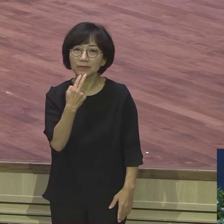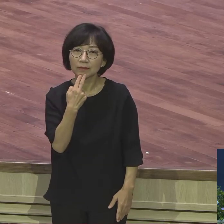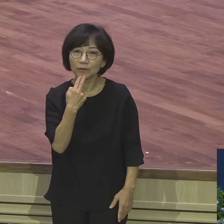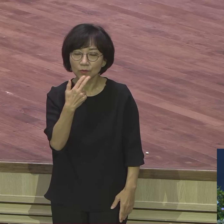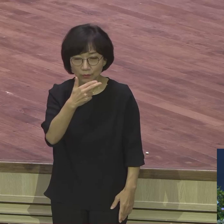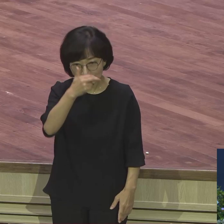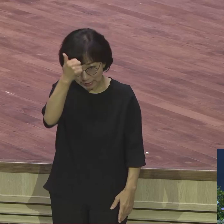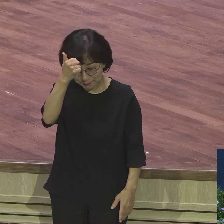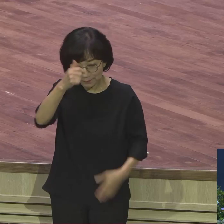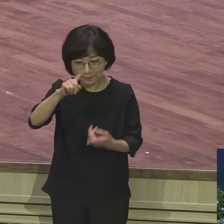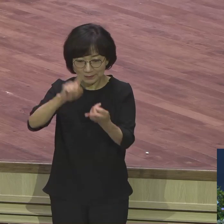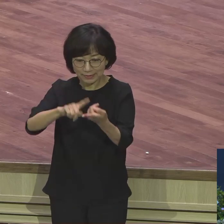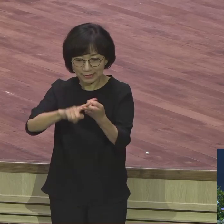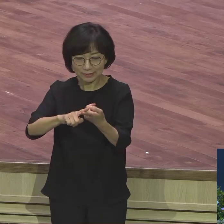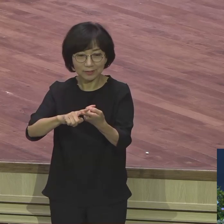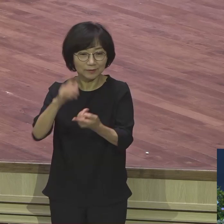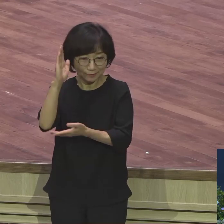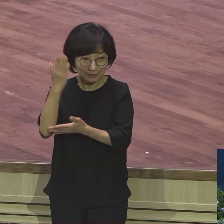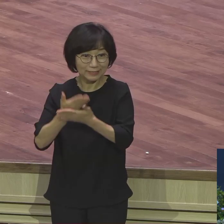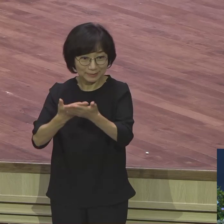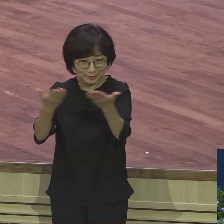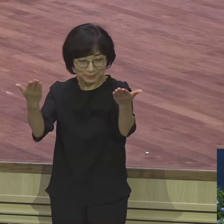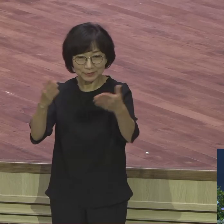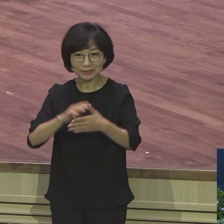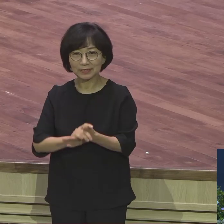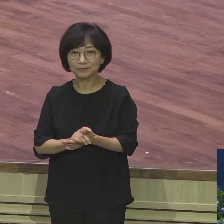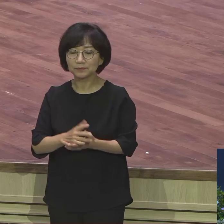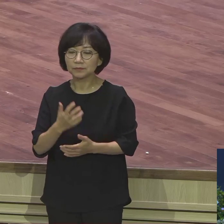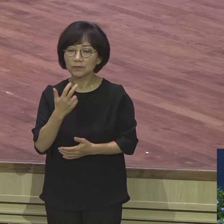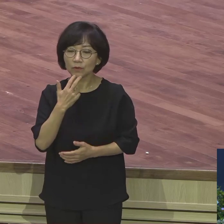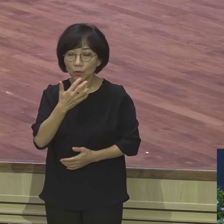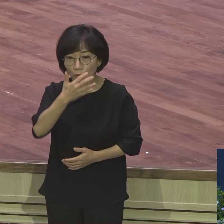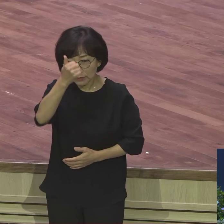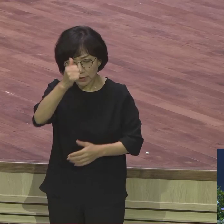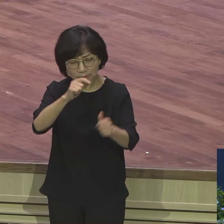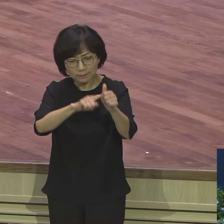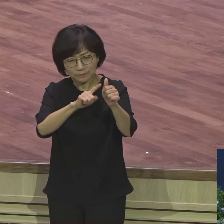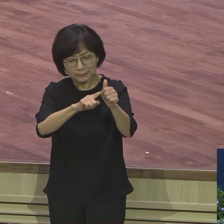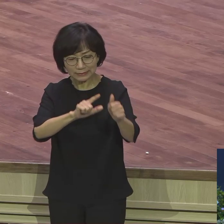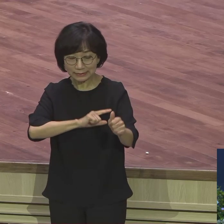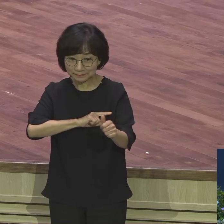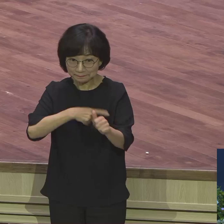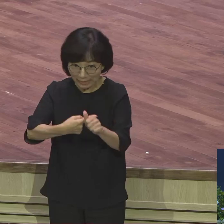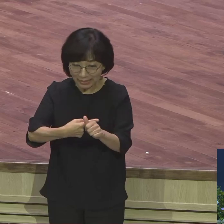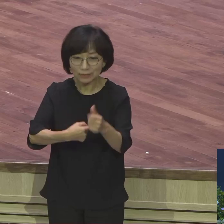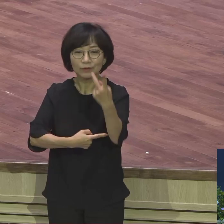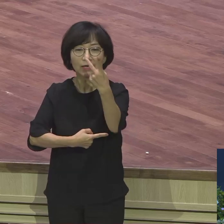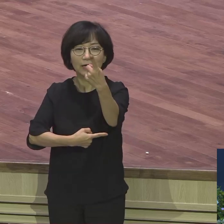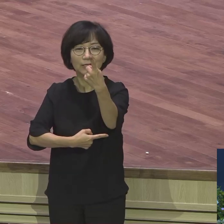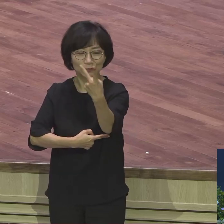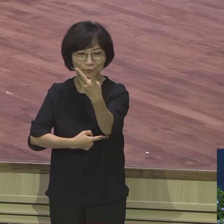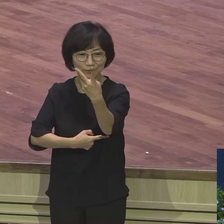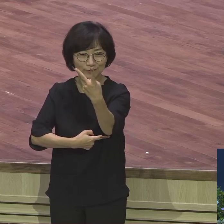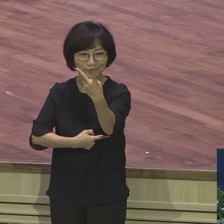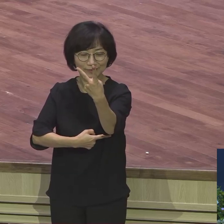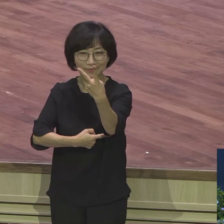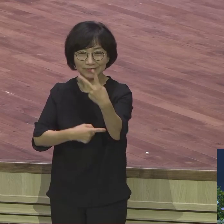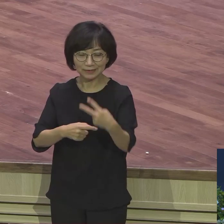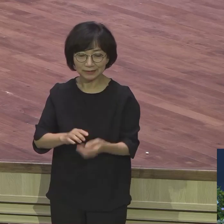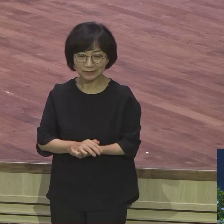요셉은 아주 흥미로운 별명 두 개가 있어요. 요셉의 흥미로운 별명 두 개가